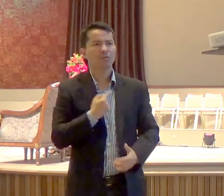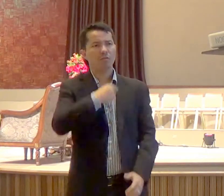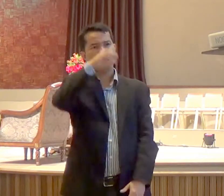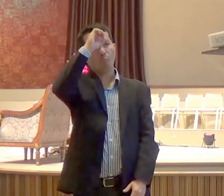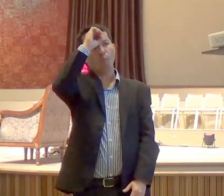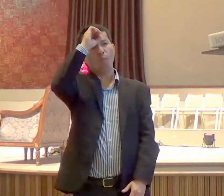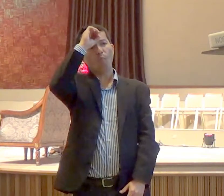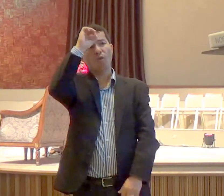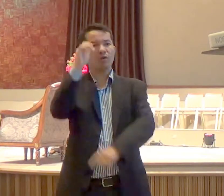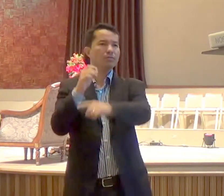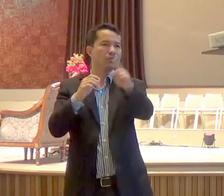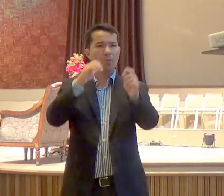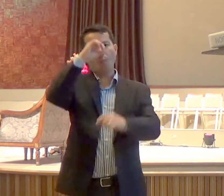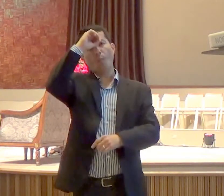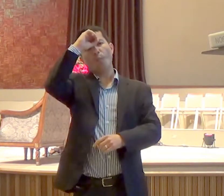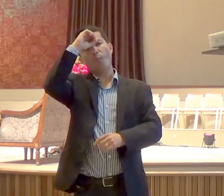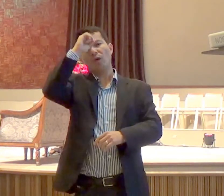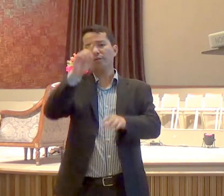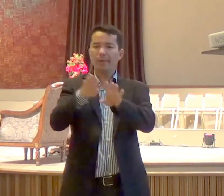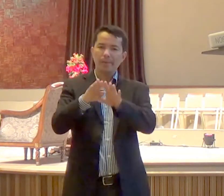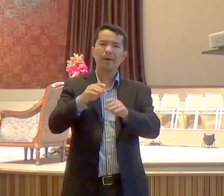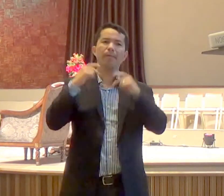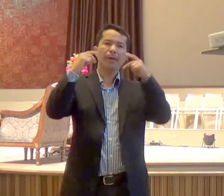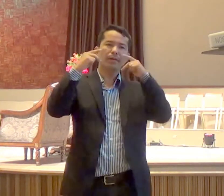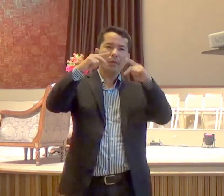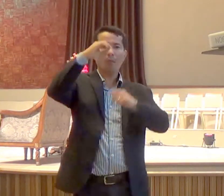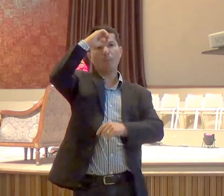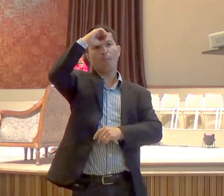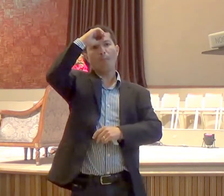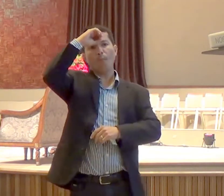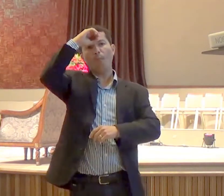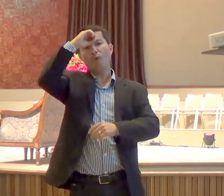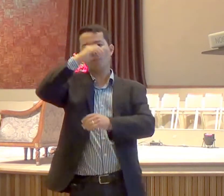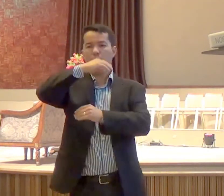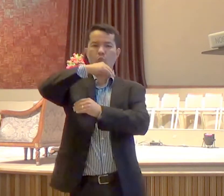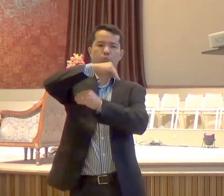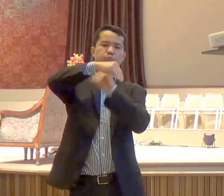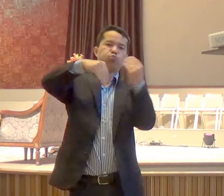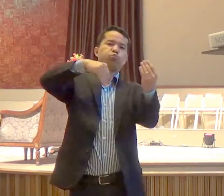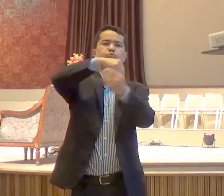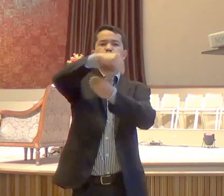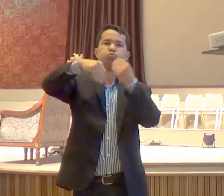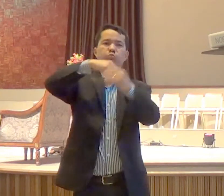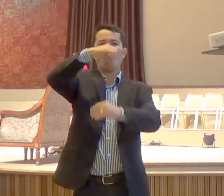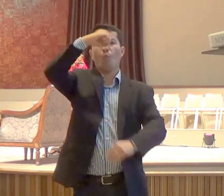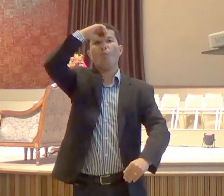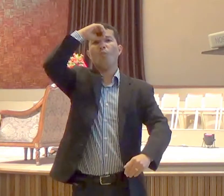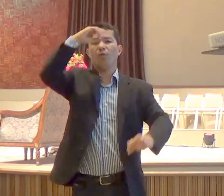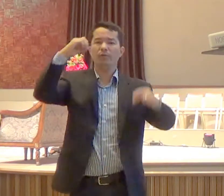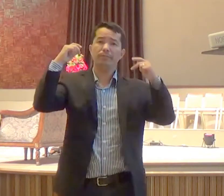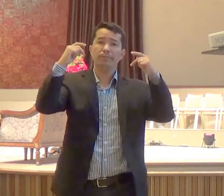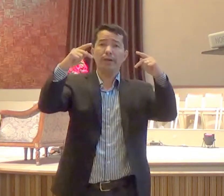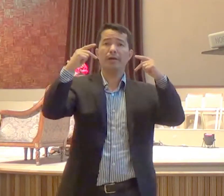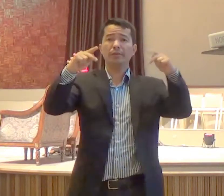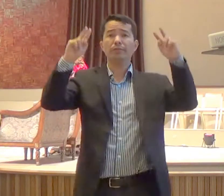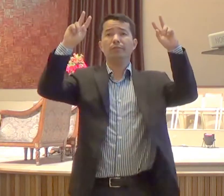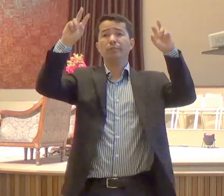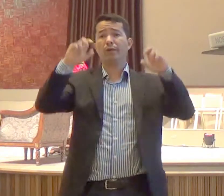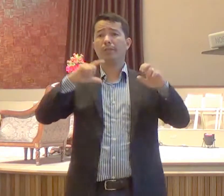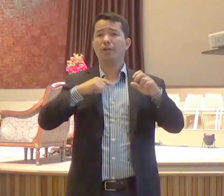ignorância do pregador, e juntos numa total ignorância, falam do que não conhecem, testem argumentos sobre